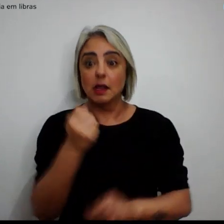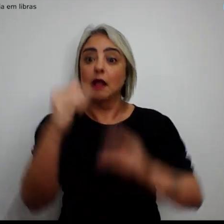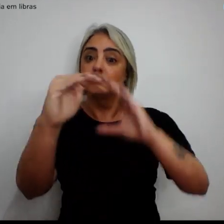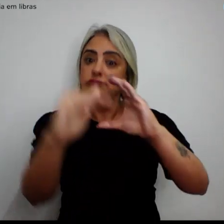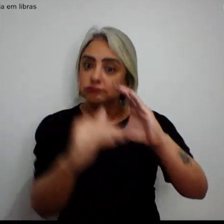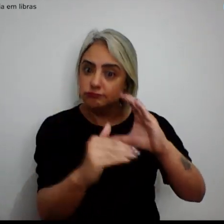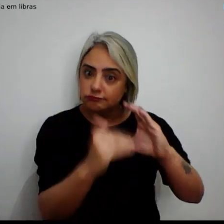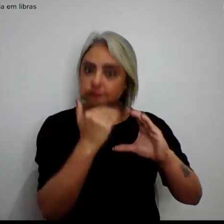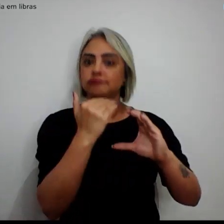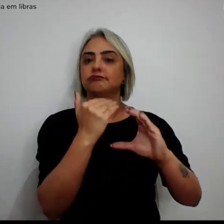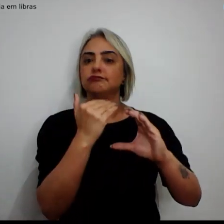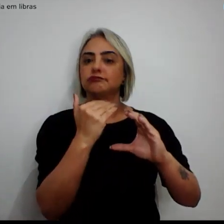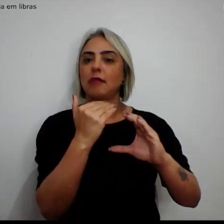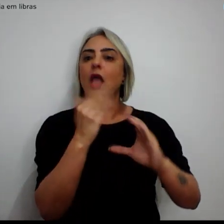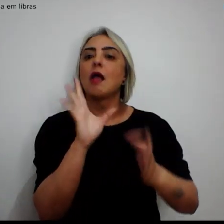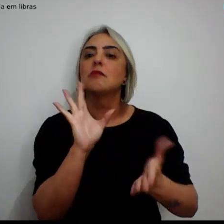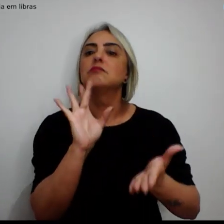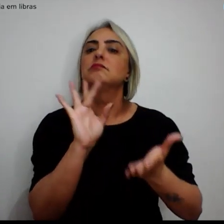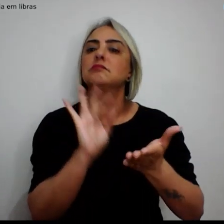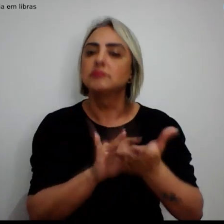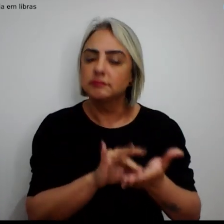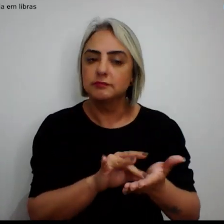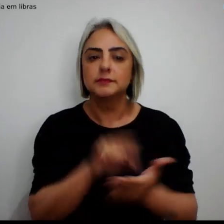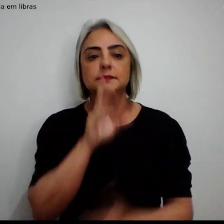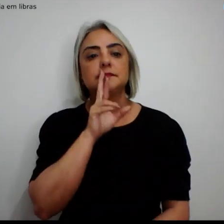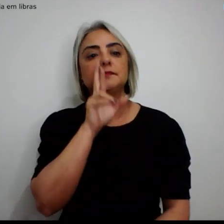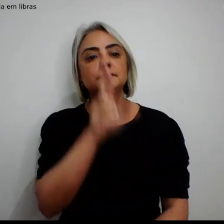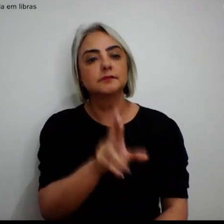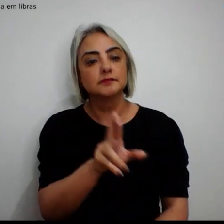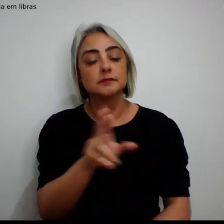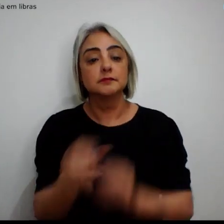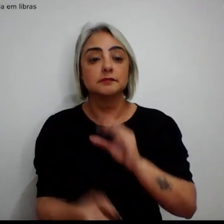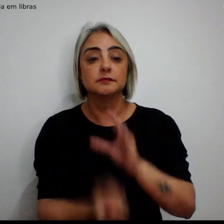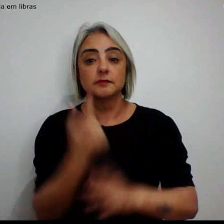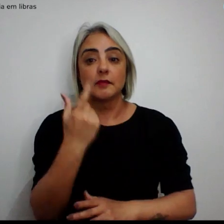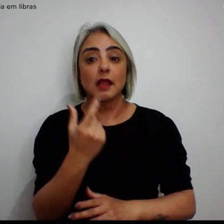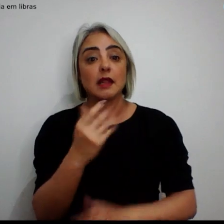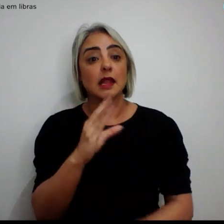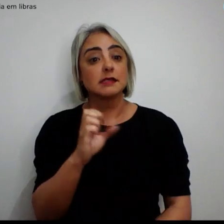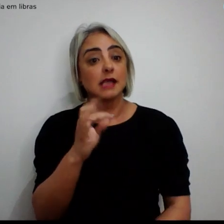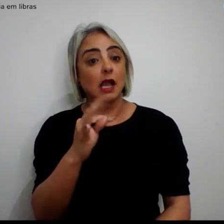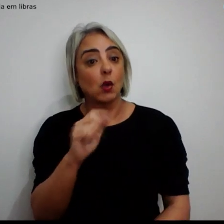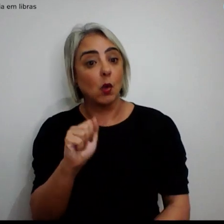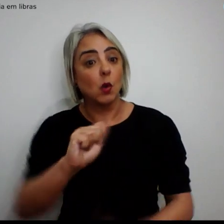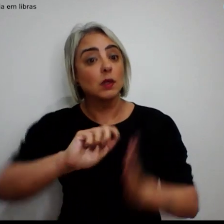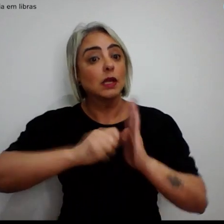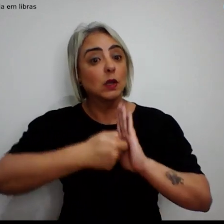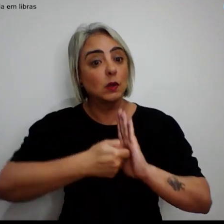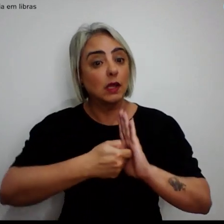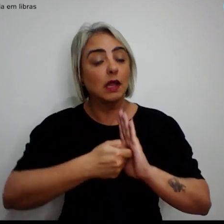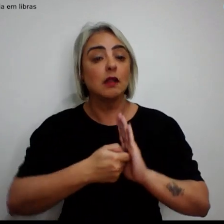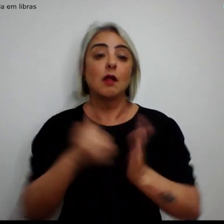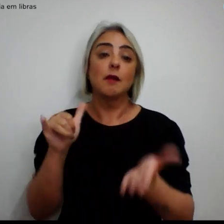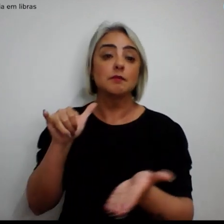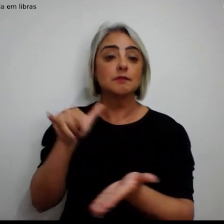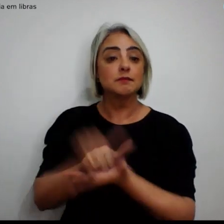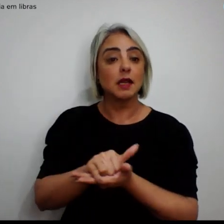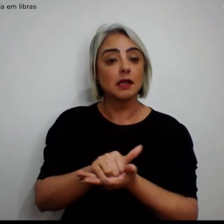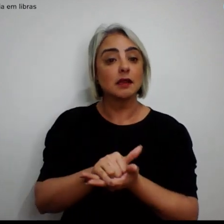com a confirmação do resultado da criação dessa conta login no aplicativo da Prova de